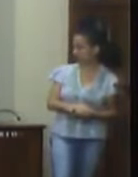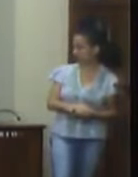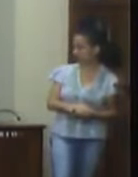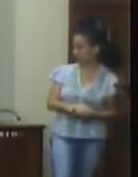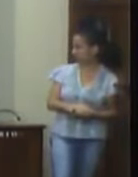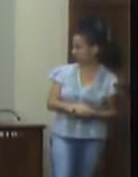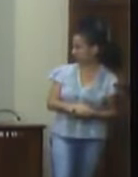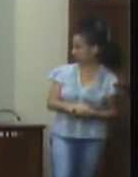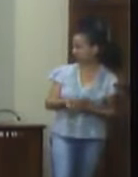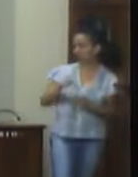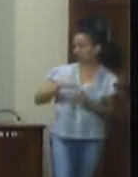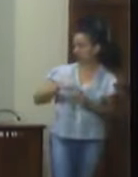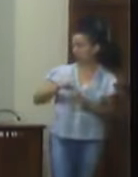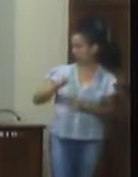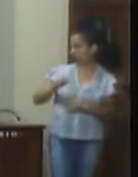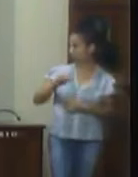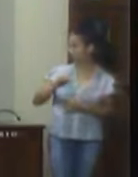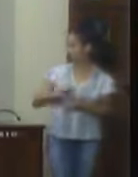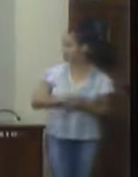doutor saulo